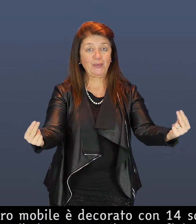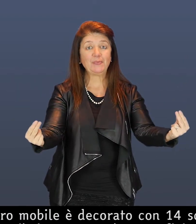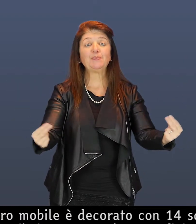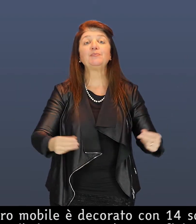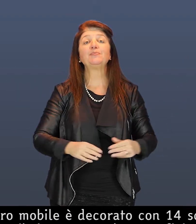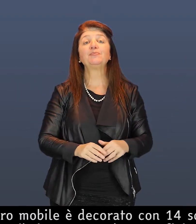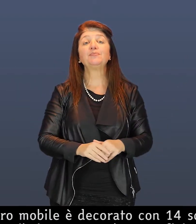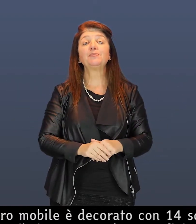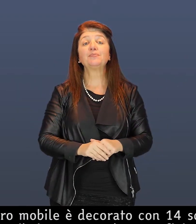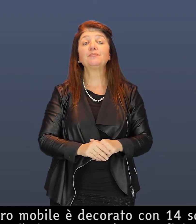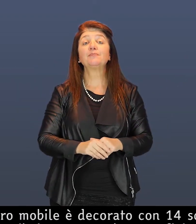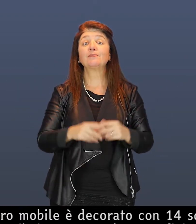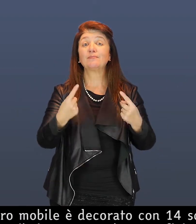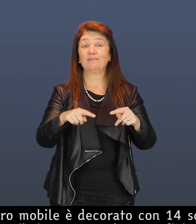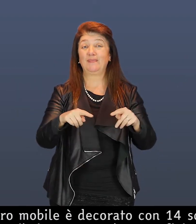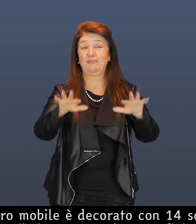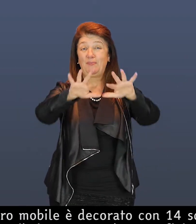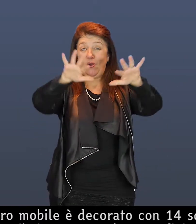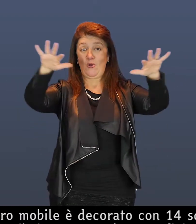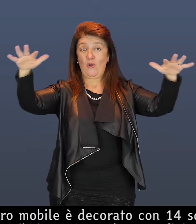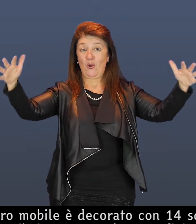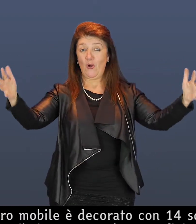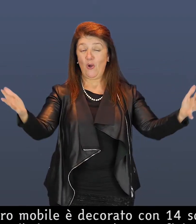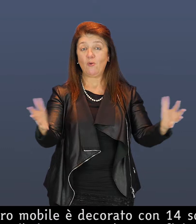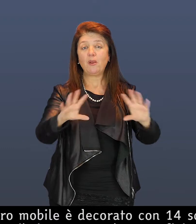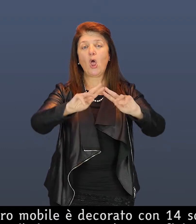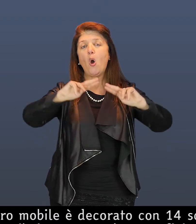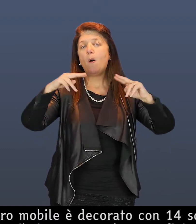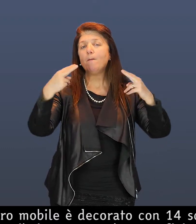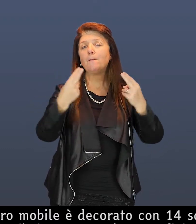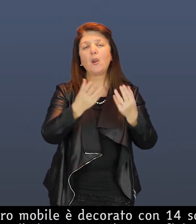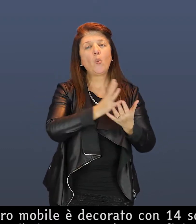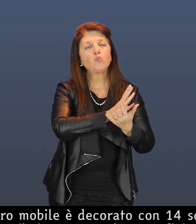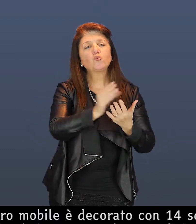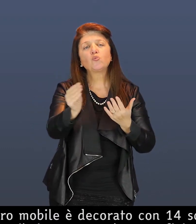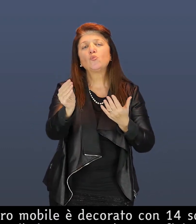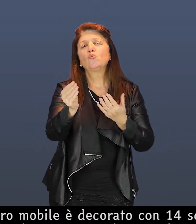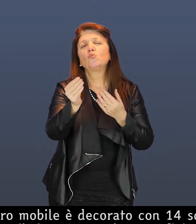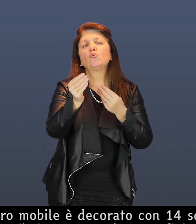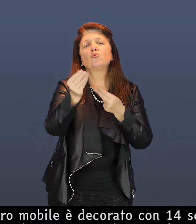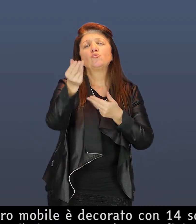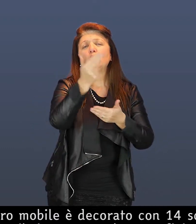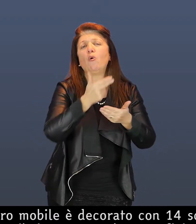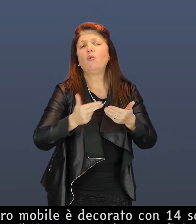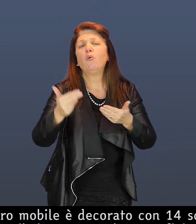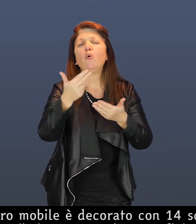L'intero mobile è decorato con 14 scene distribuite su tutta la superficie